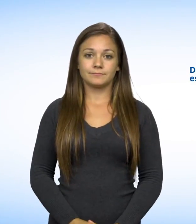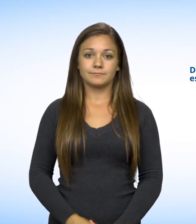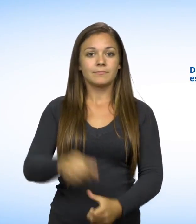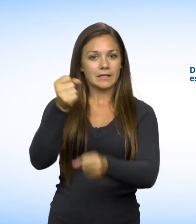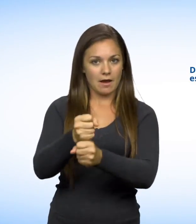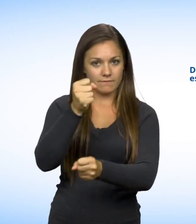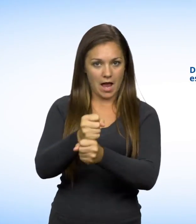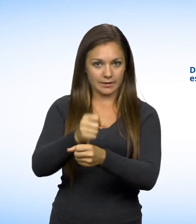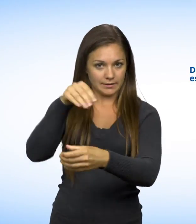Travail